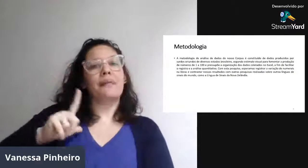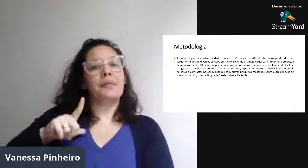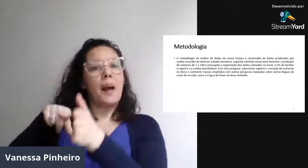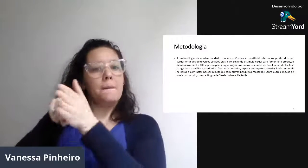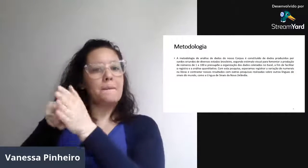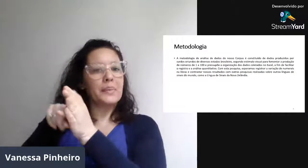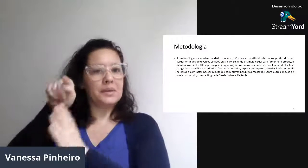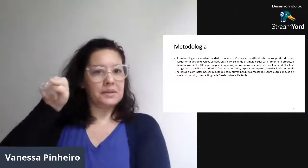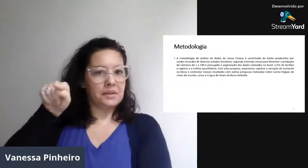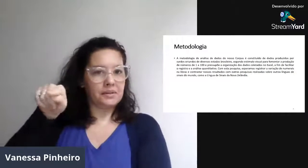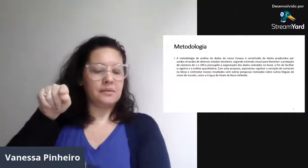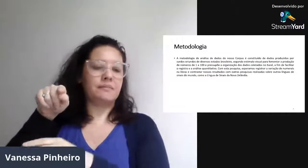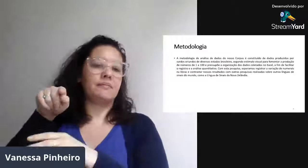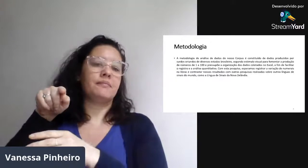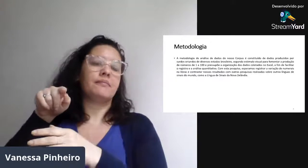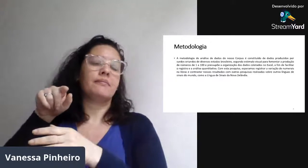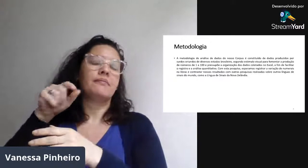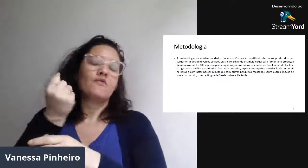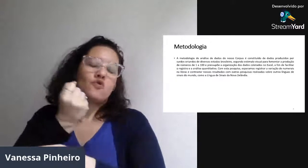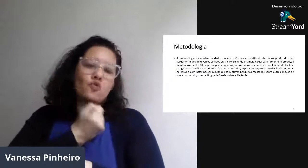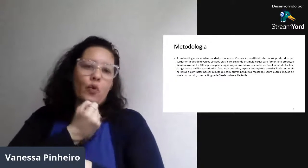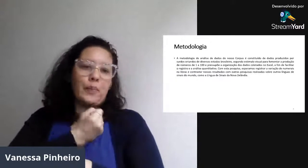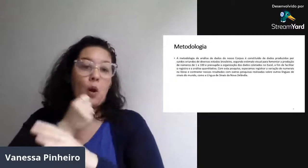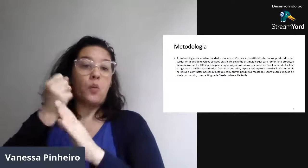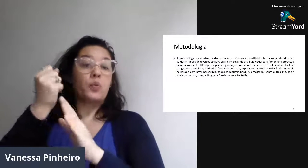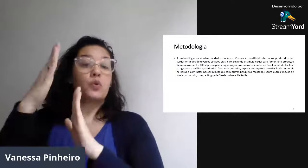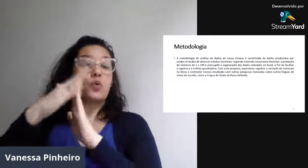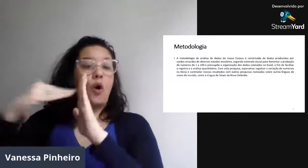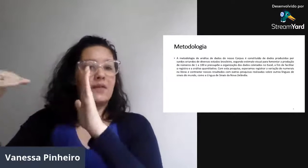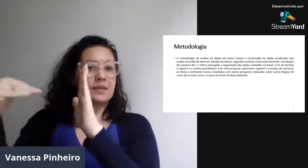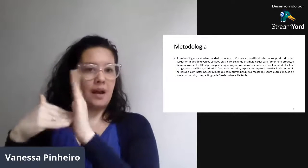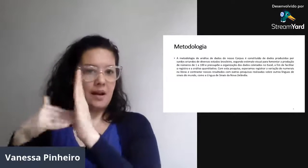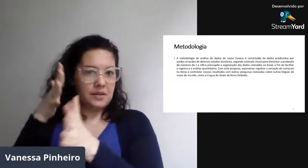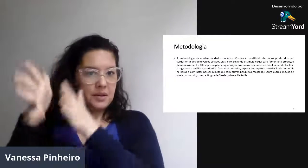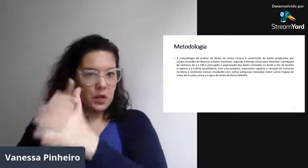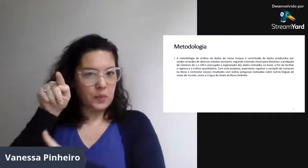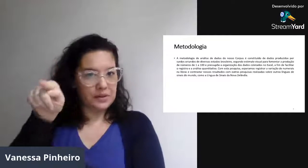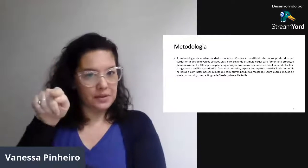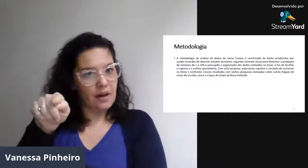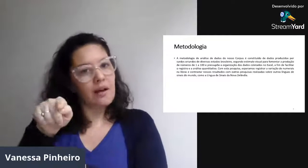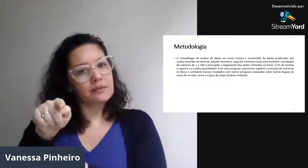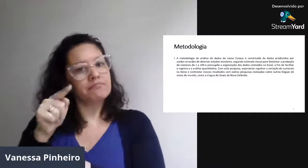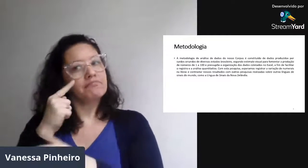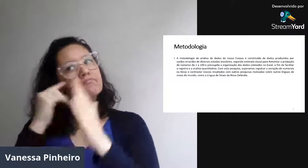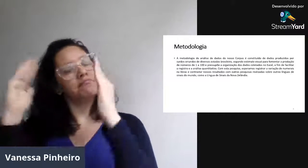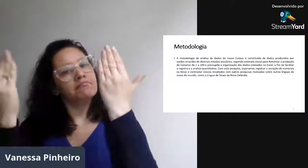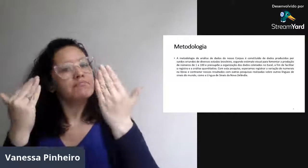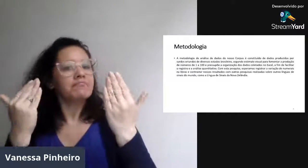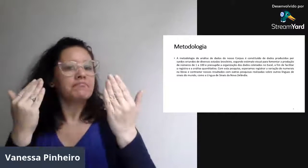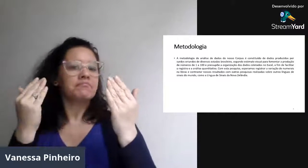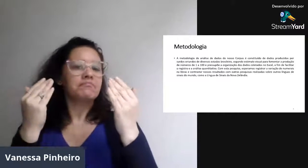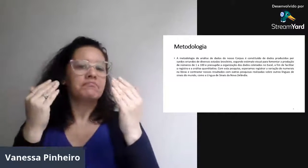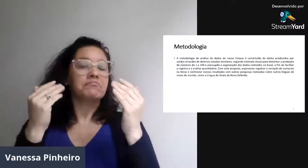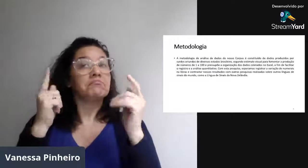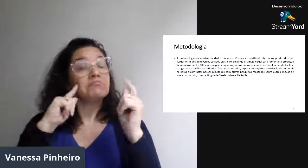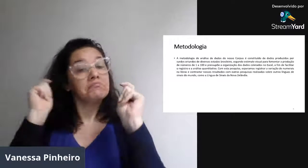Então, aproveitar essa análise, essa pesquisa que já tem de numerais na Nova Zelândia também, e fazer esse